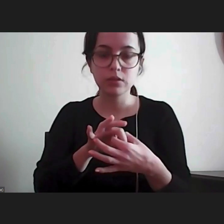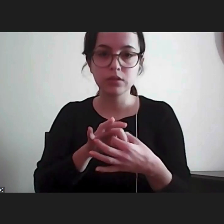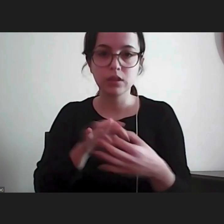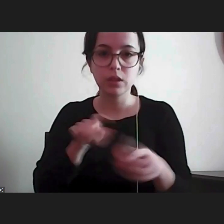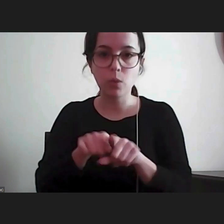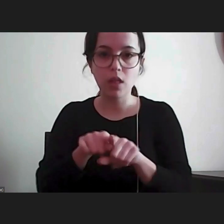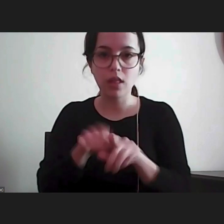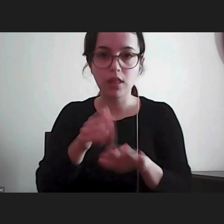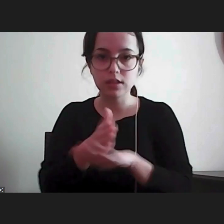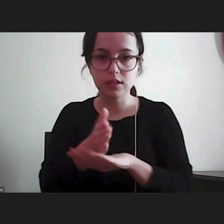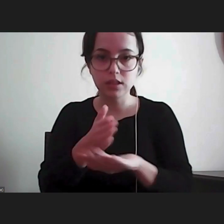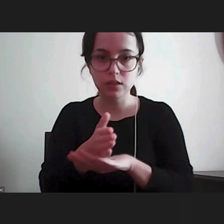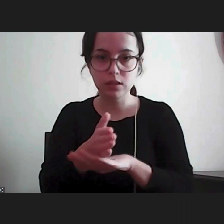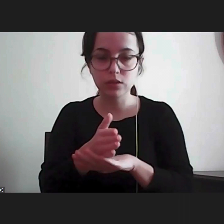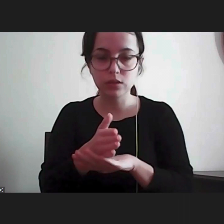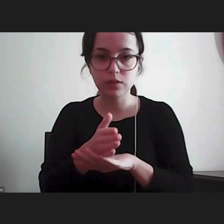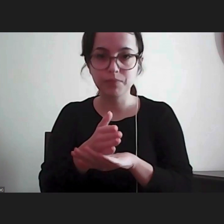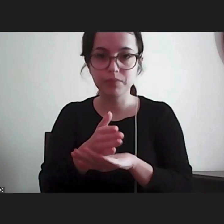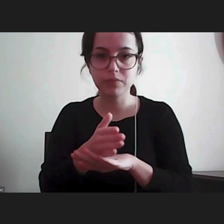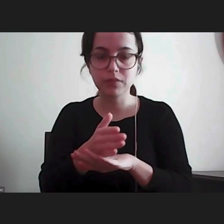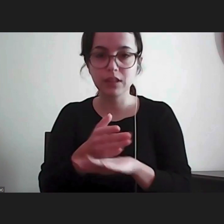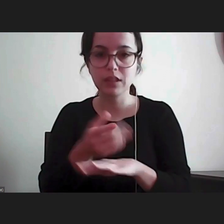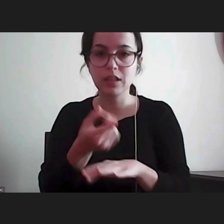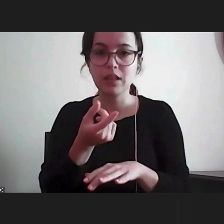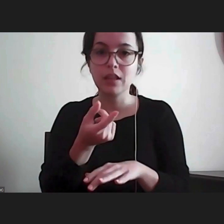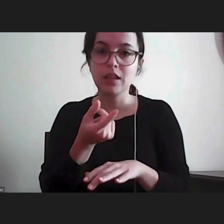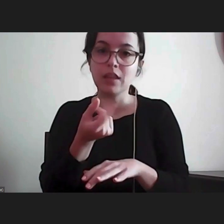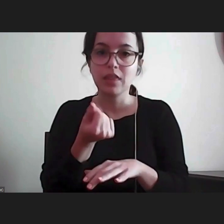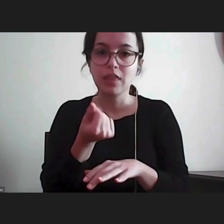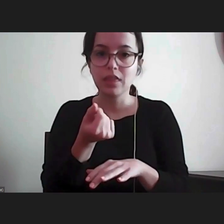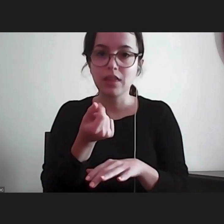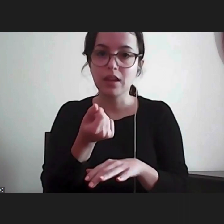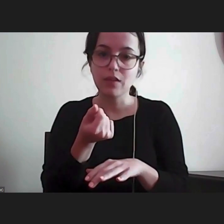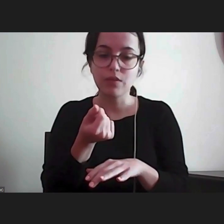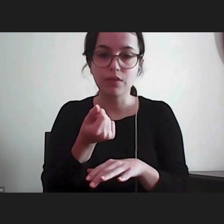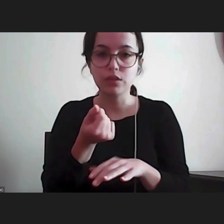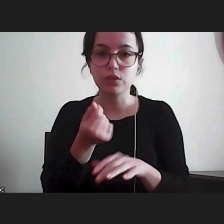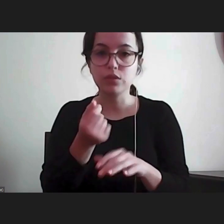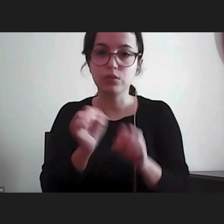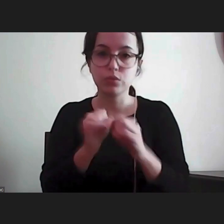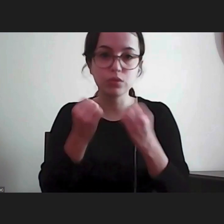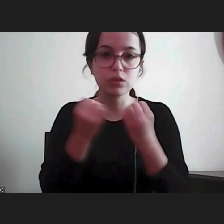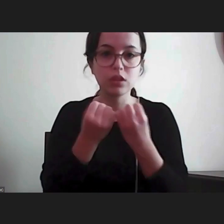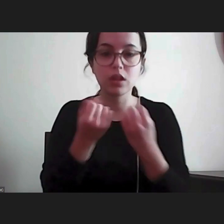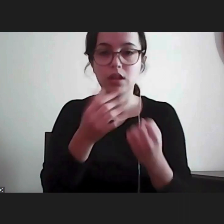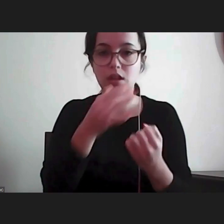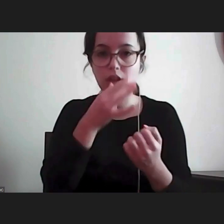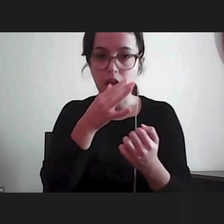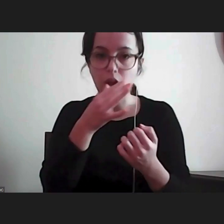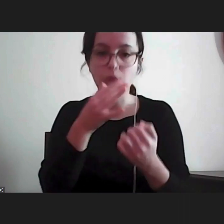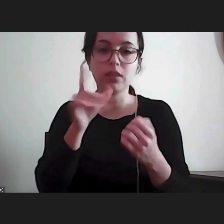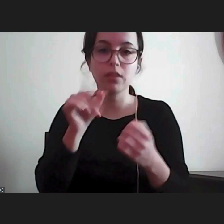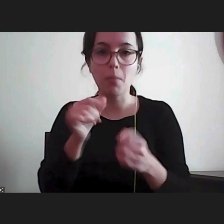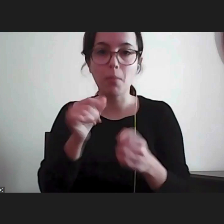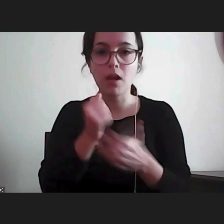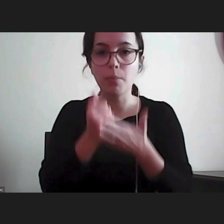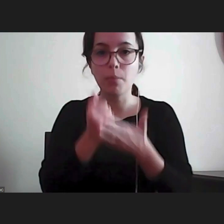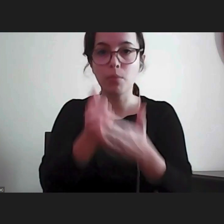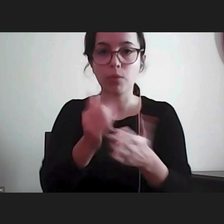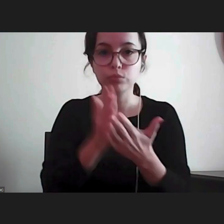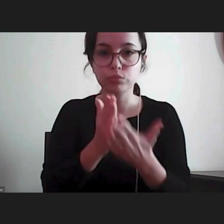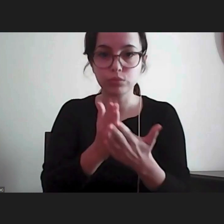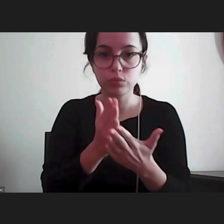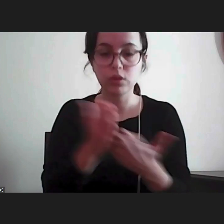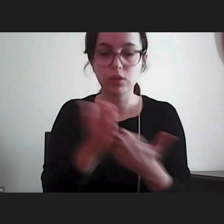a tarifas sociais de água ou apoios escolares também também tinha a vertente de apoios